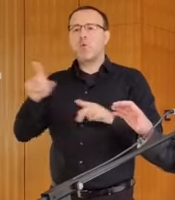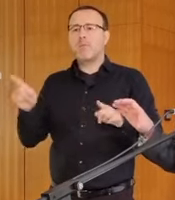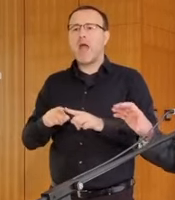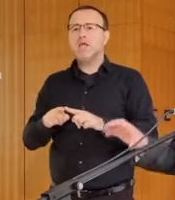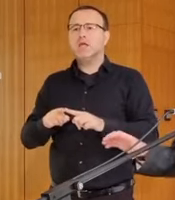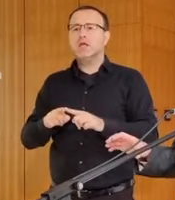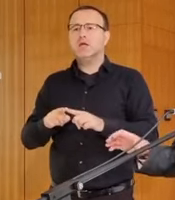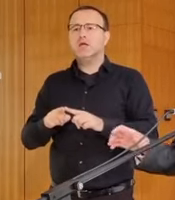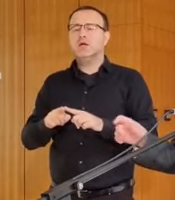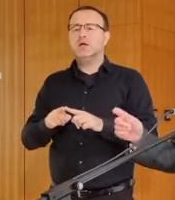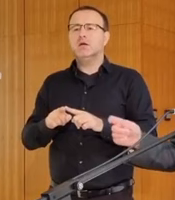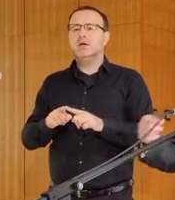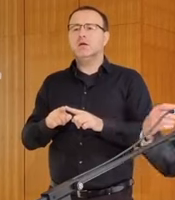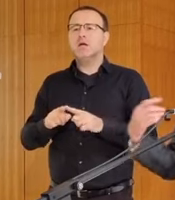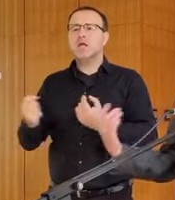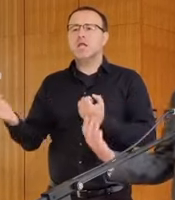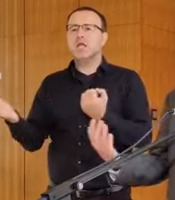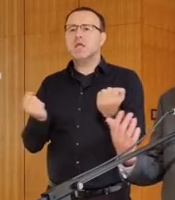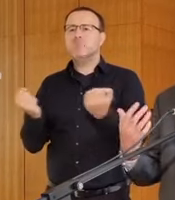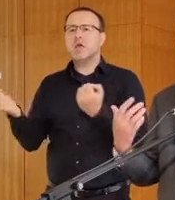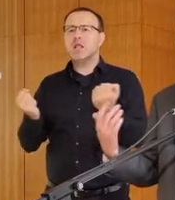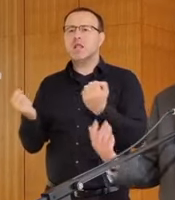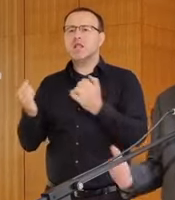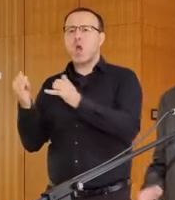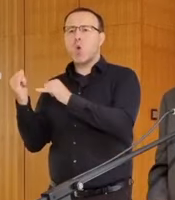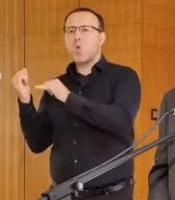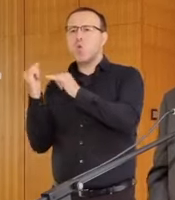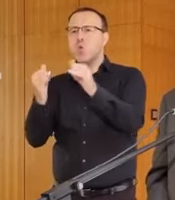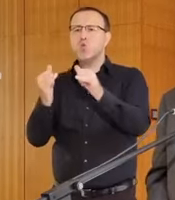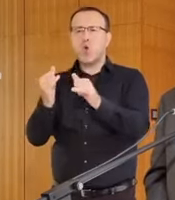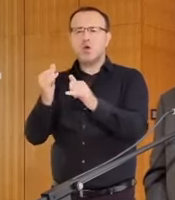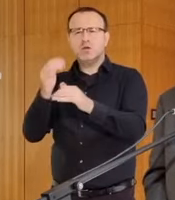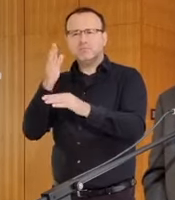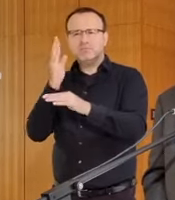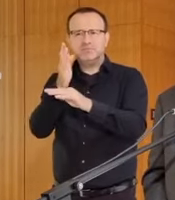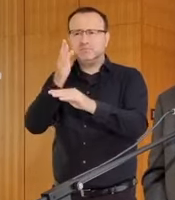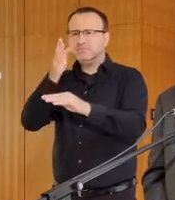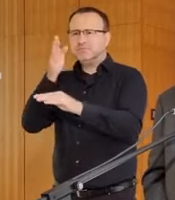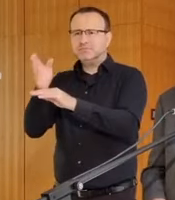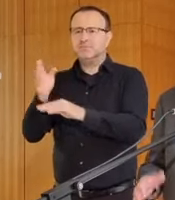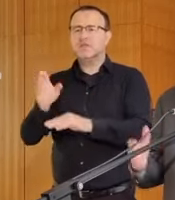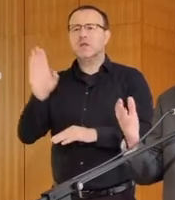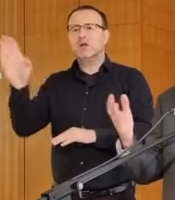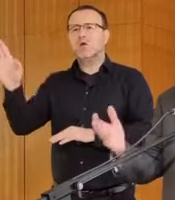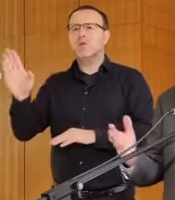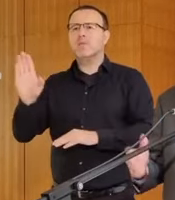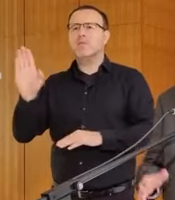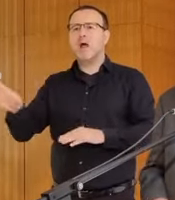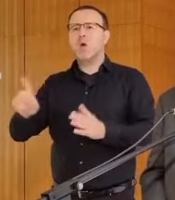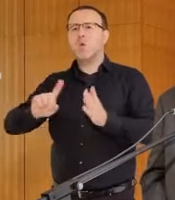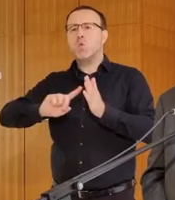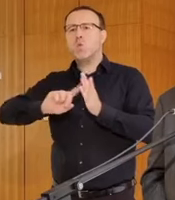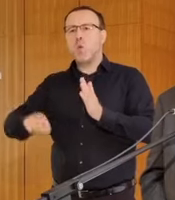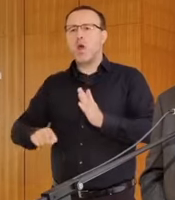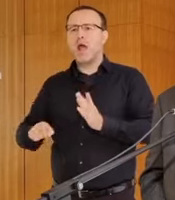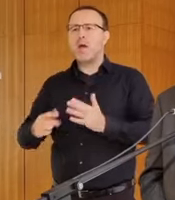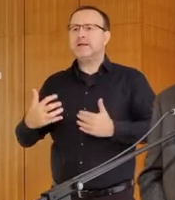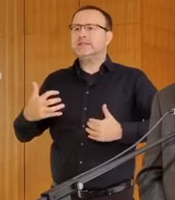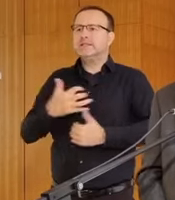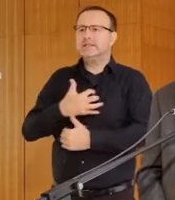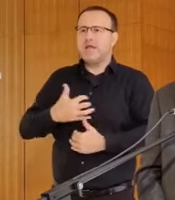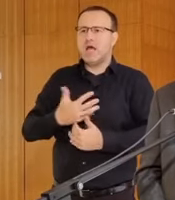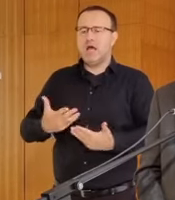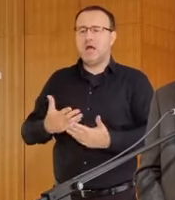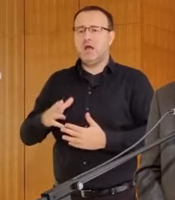kybernetické útoky, ktoré majú za úlohu, alebo ktoré sa usilujú o to,